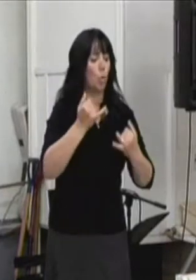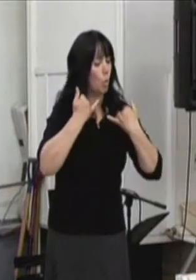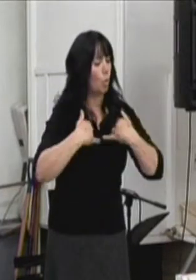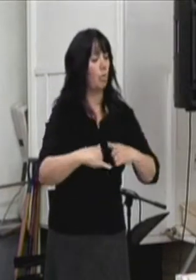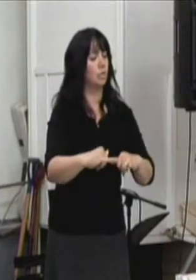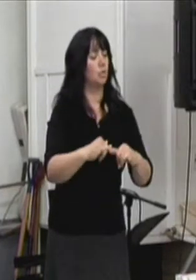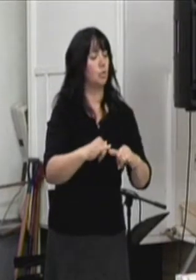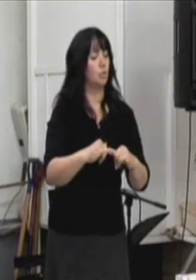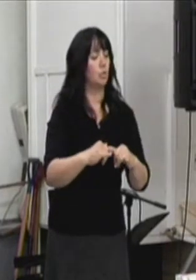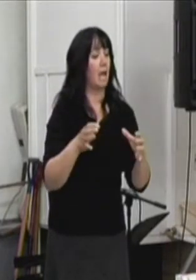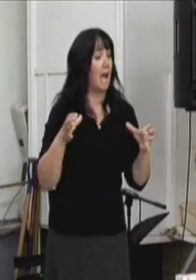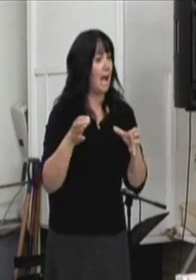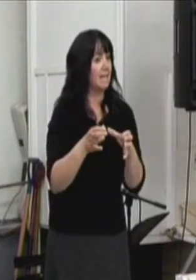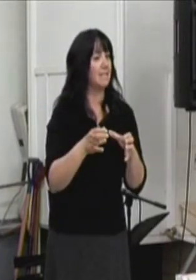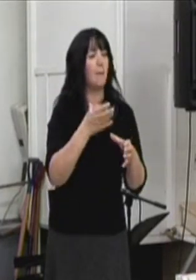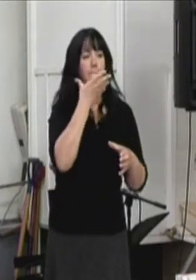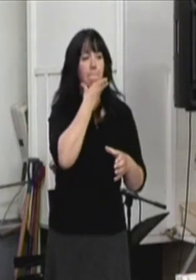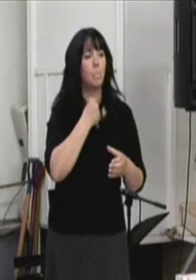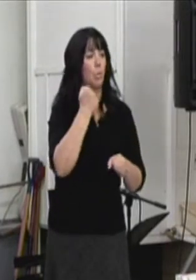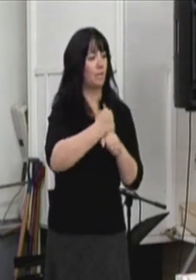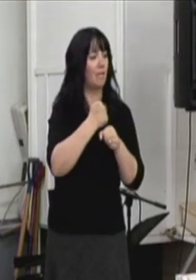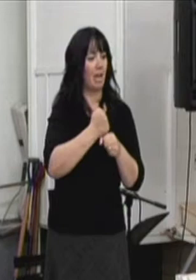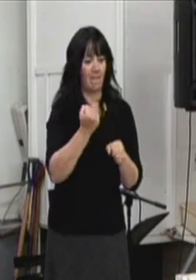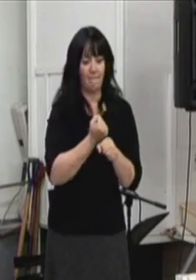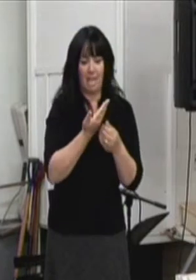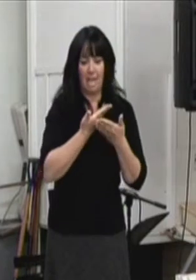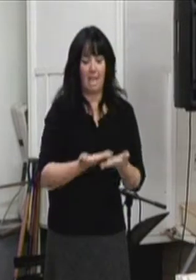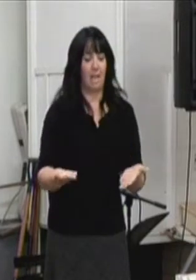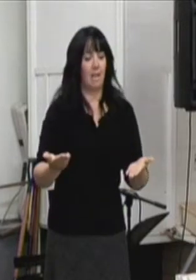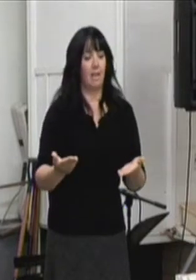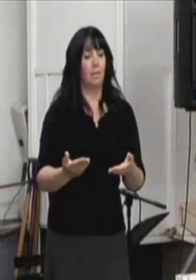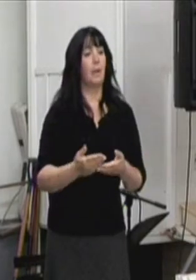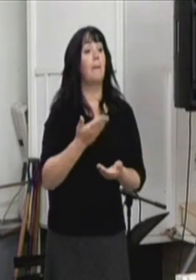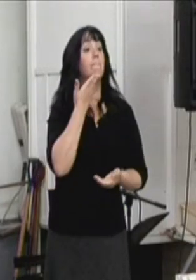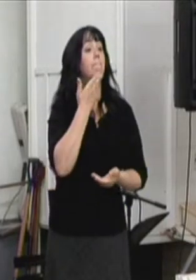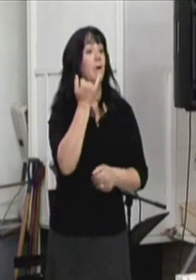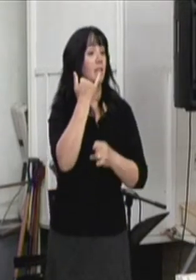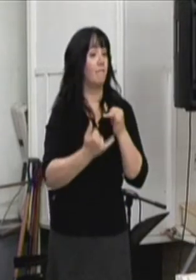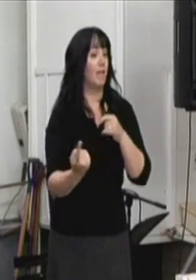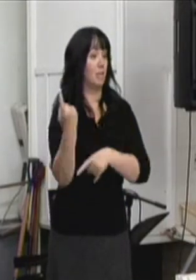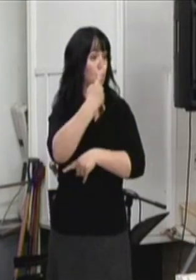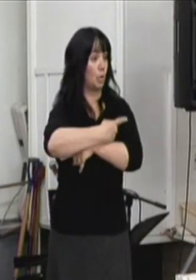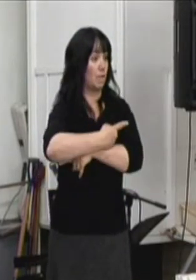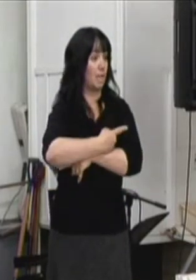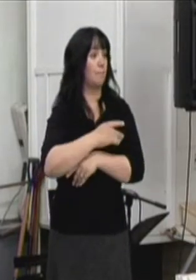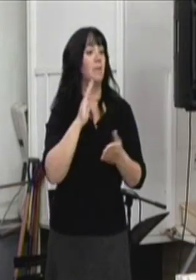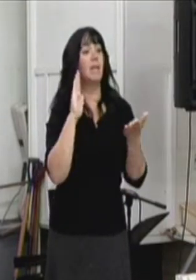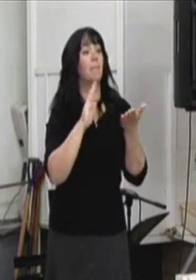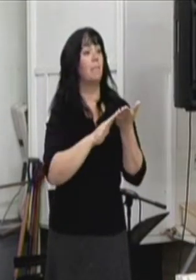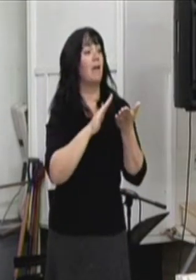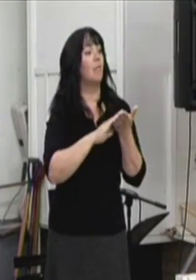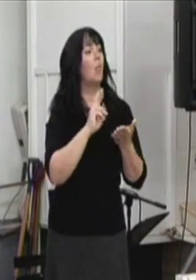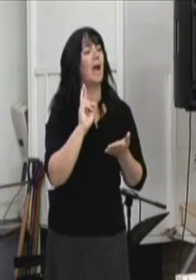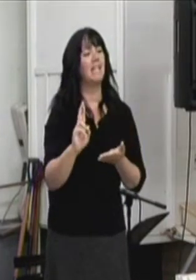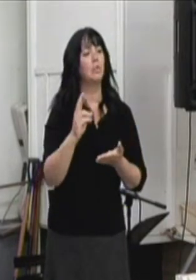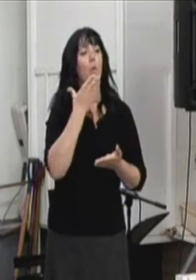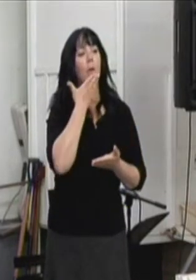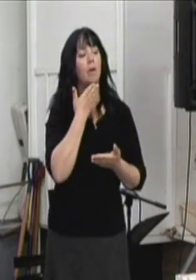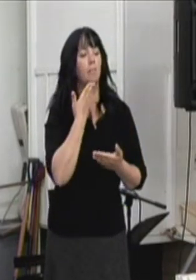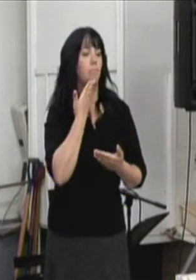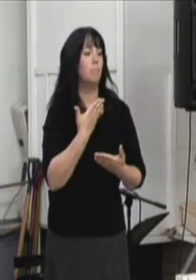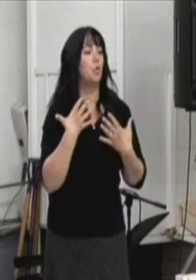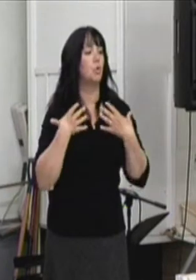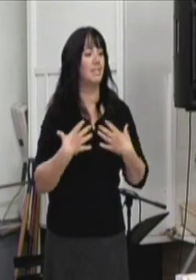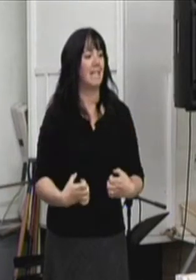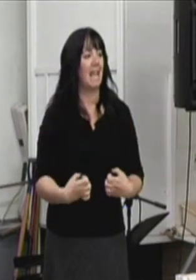Continuons tous ensemble le beau travail qui se fait déjà. Bonne fin de journée, et bravo aux réseaux, mieux-être que l'insule